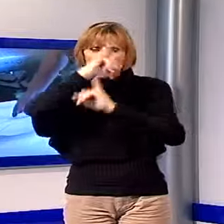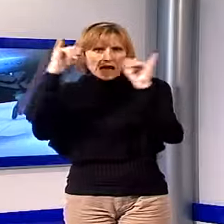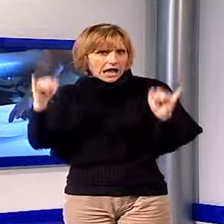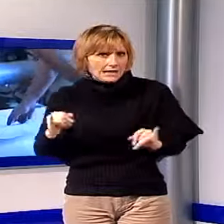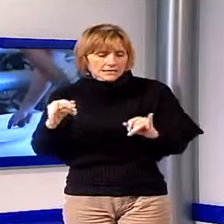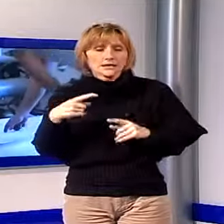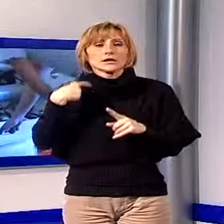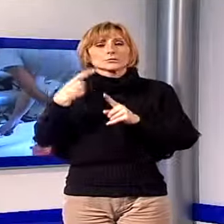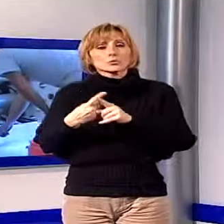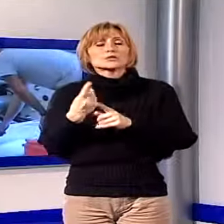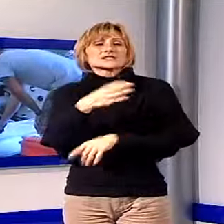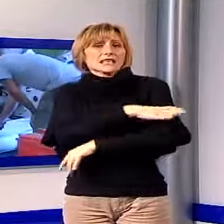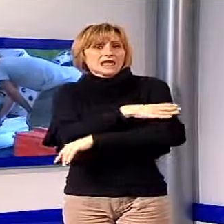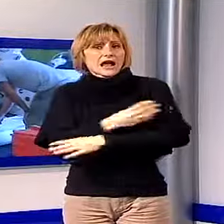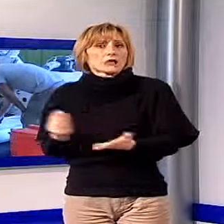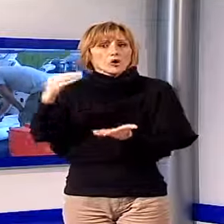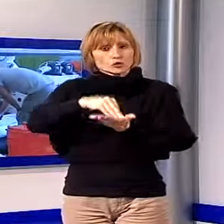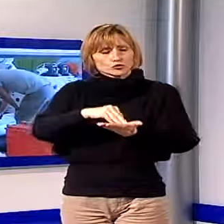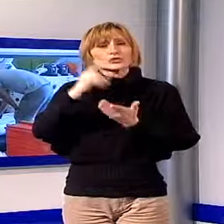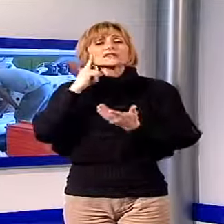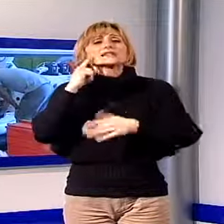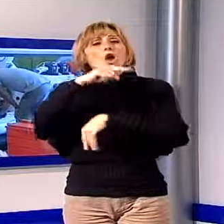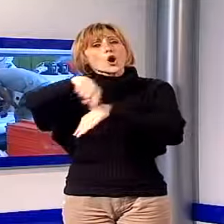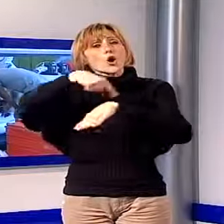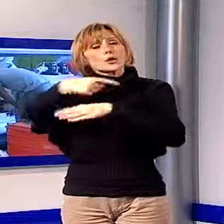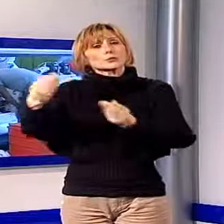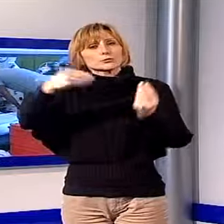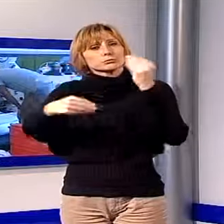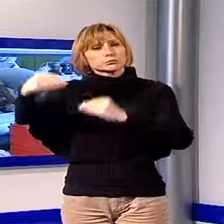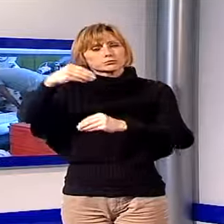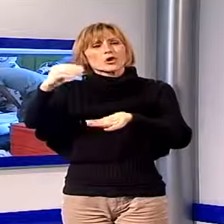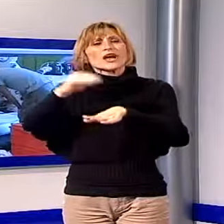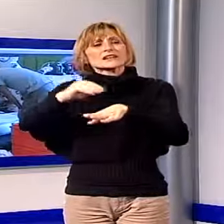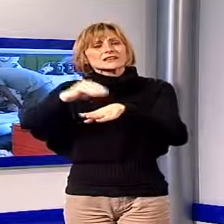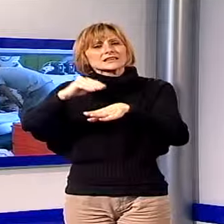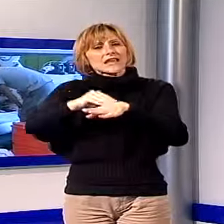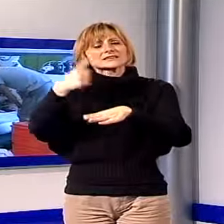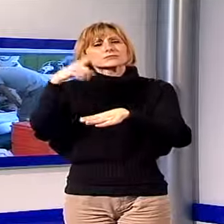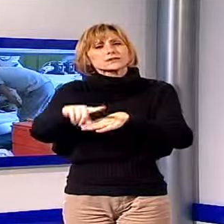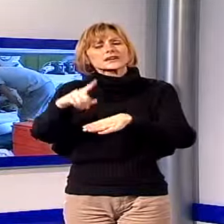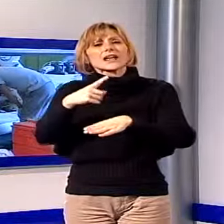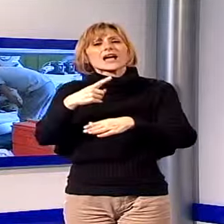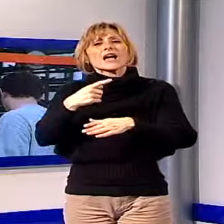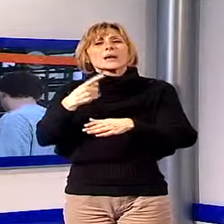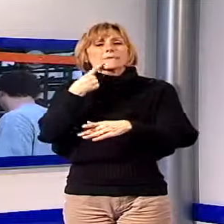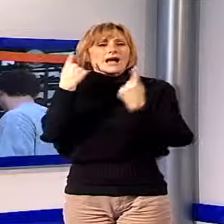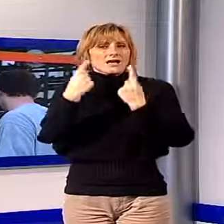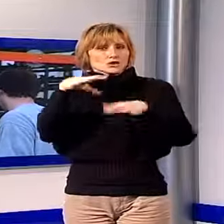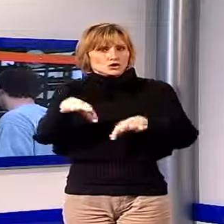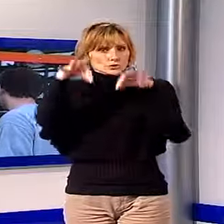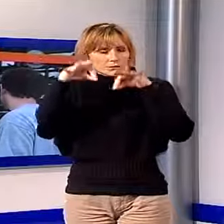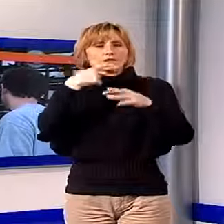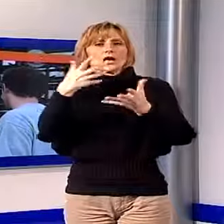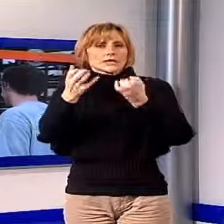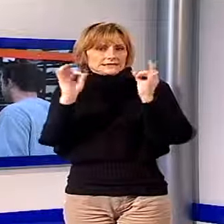aggiunge la CGL, se conteggiassimo anche le ore di cassa relative a richieste avanzate e non ancora accolte o sospese